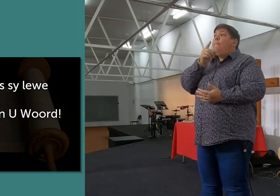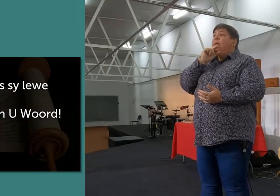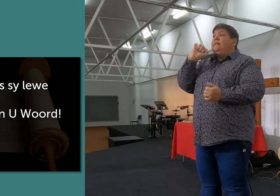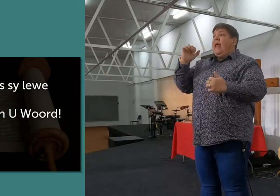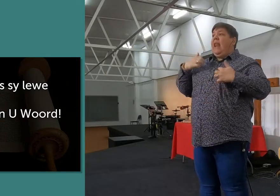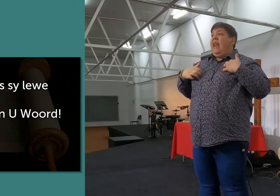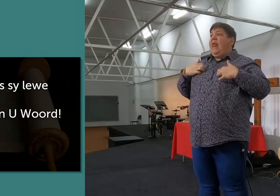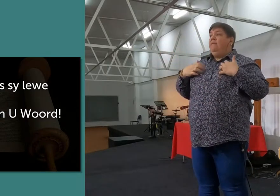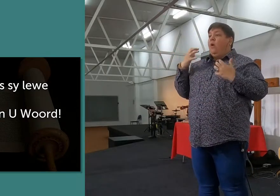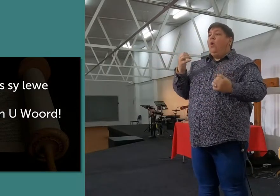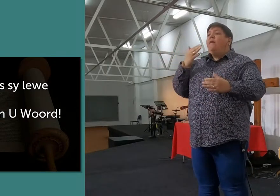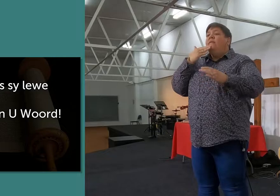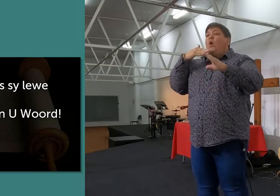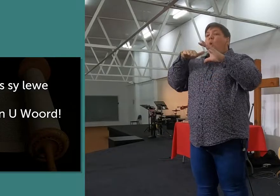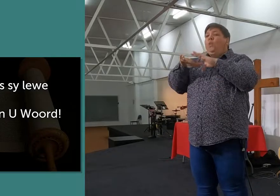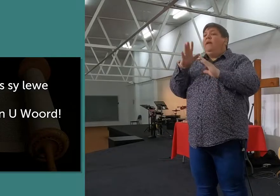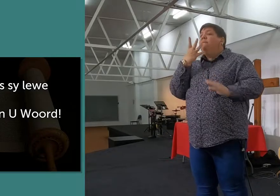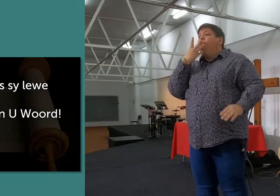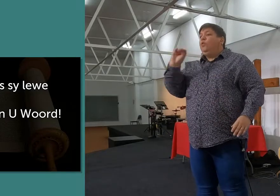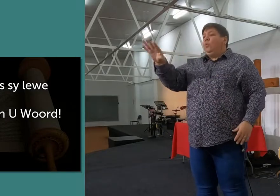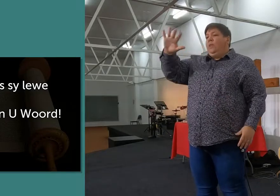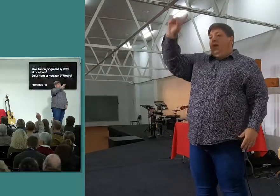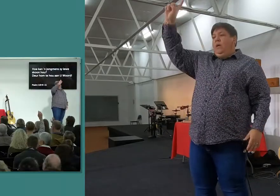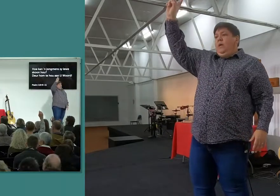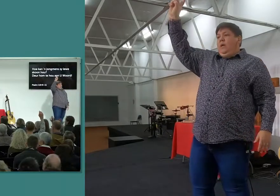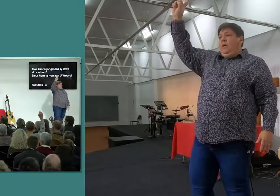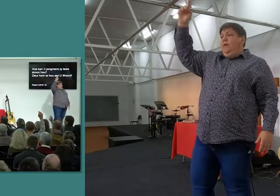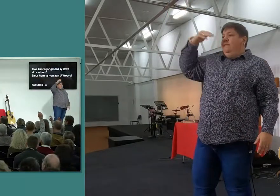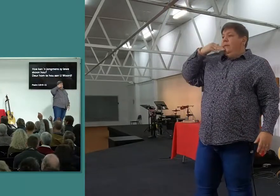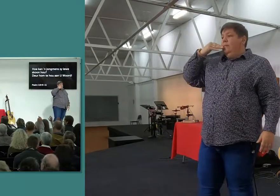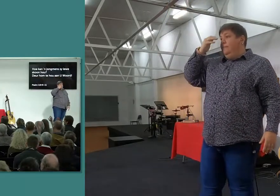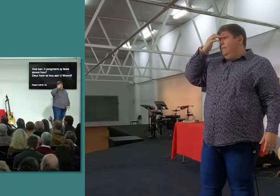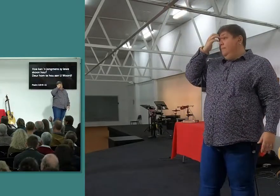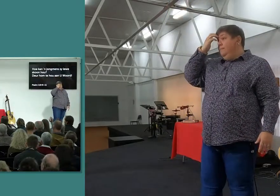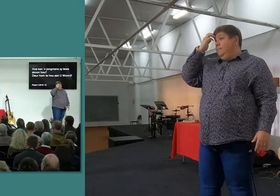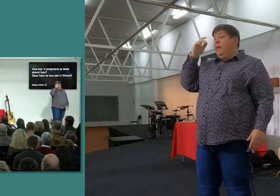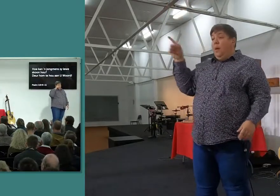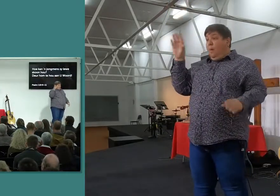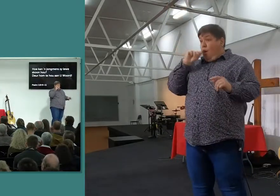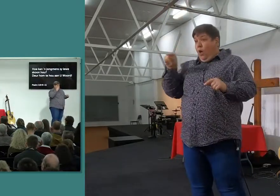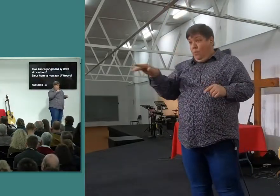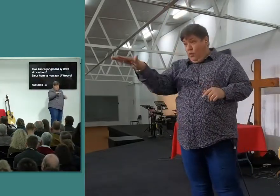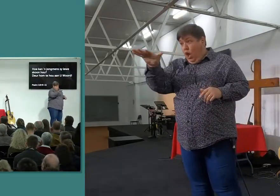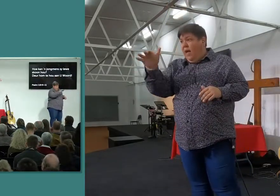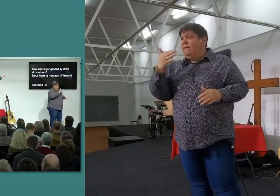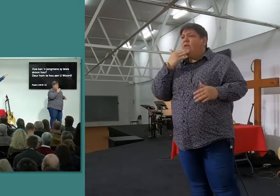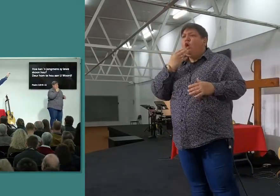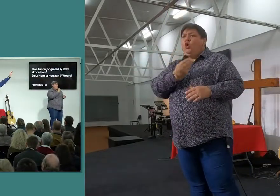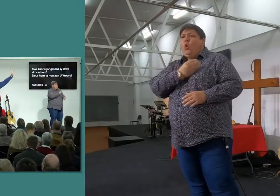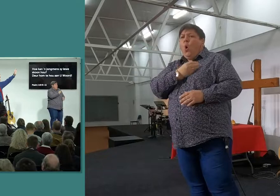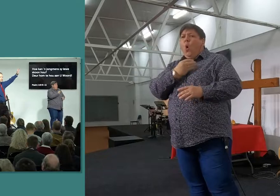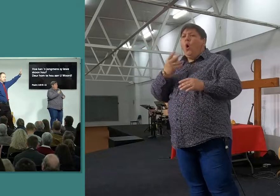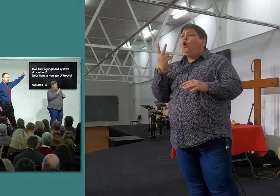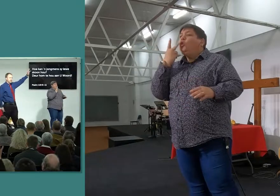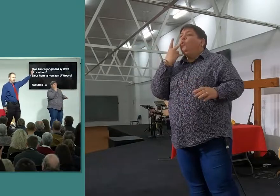wie is onder 25, ek wil ek gaan sê, wie is alkei daas, ons praat nou met jylle, wie van jylle is jong van geest, wie is onder 92 jaar oud,